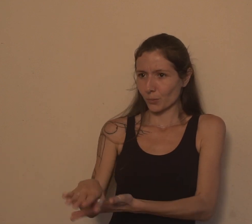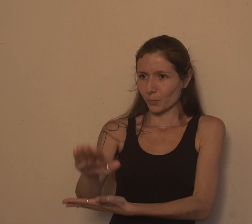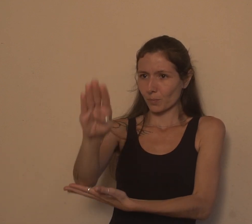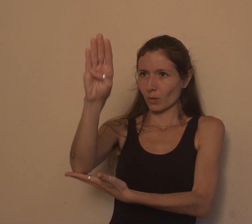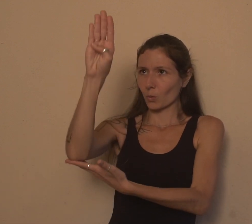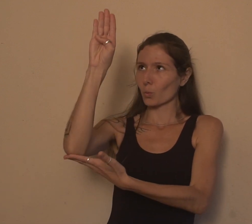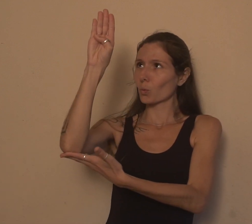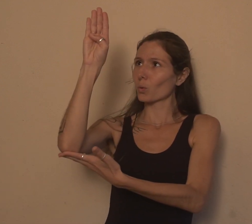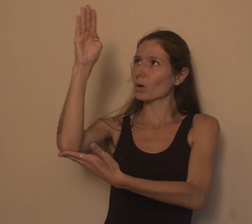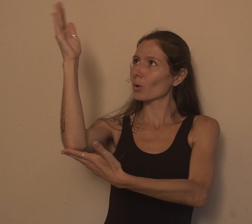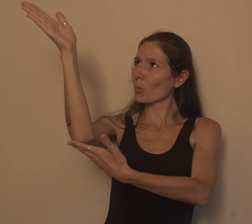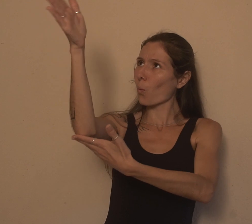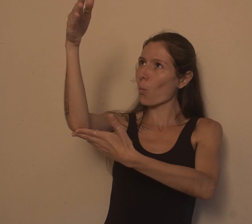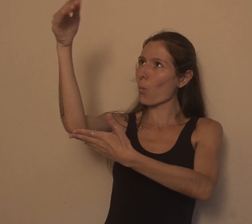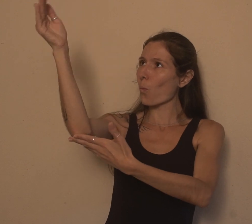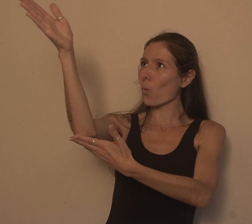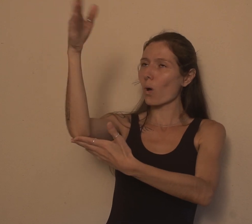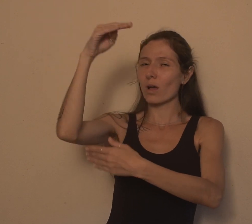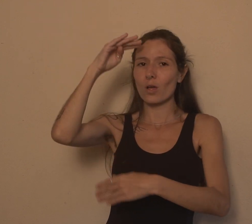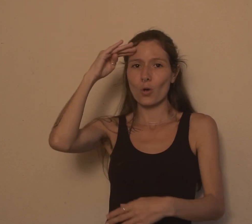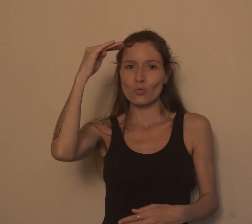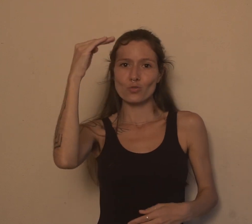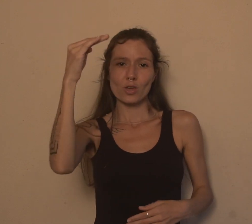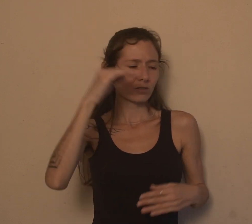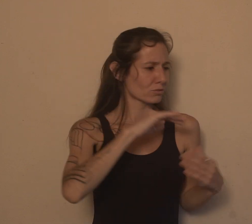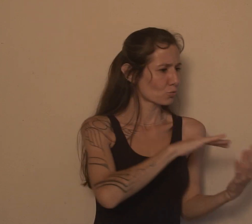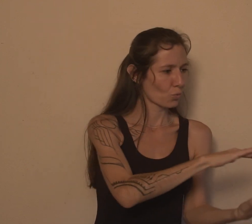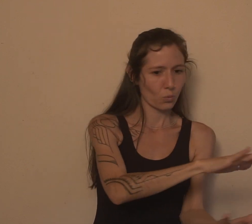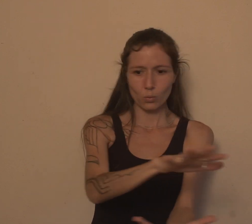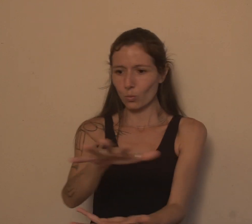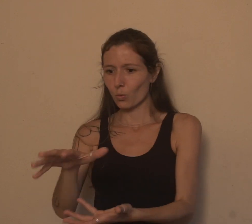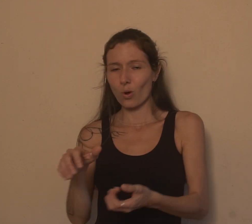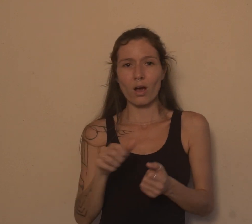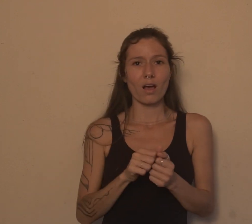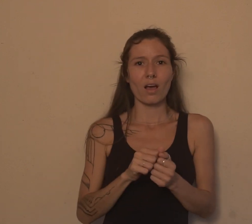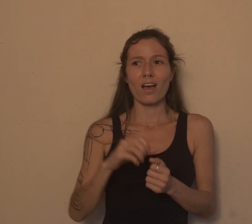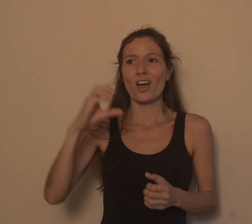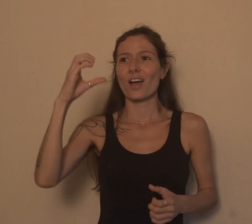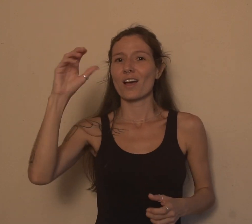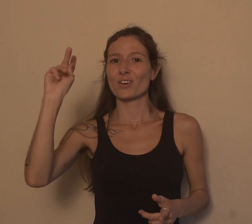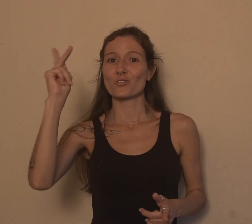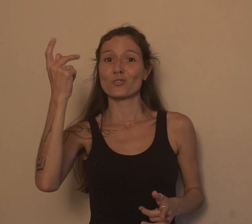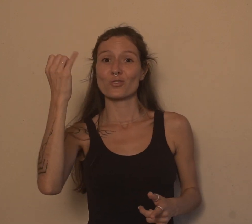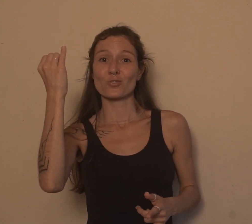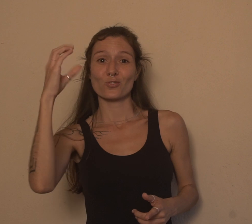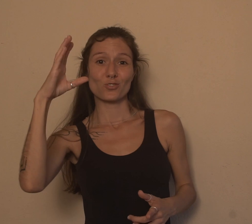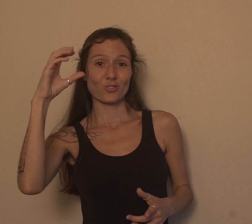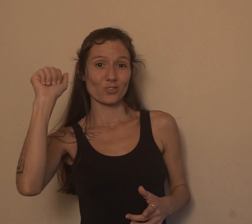dois braços, vai dando continência para os quatro cantos por onde passa. Chica, encantada com o respeito e reverência